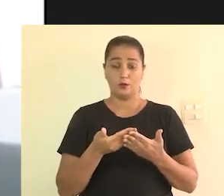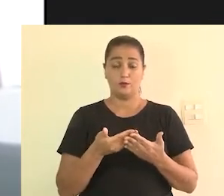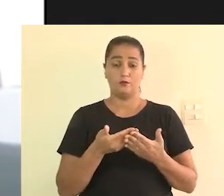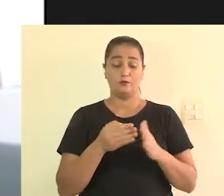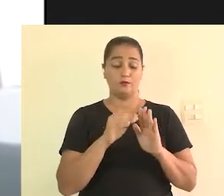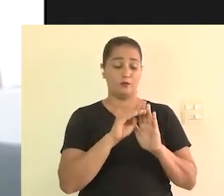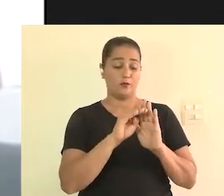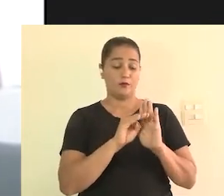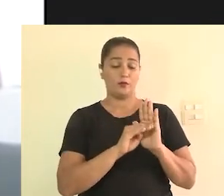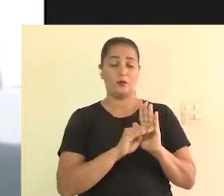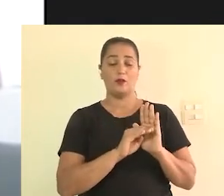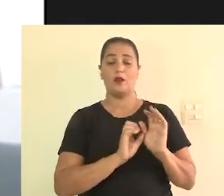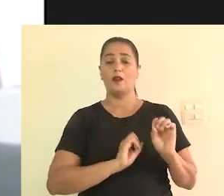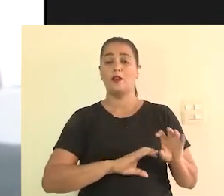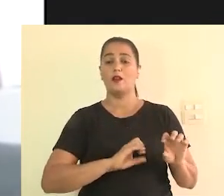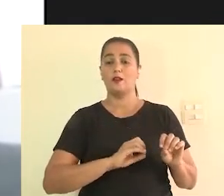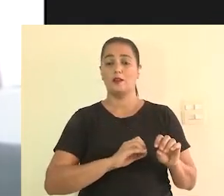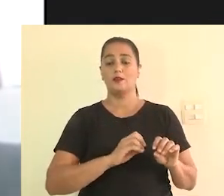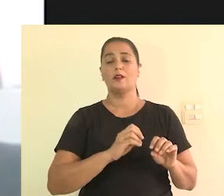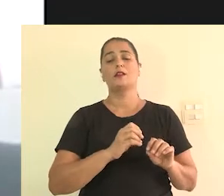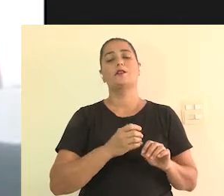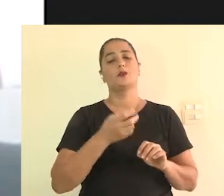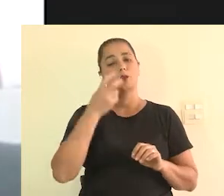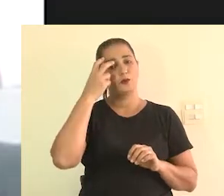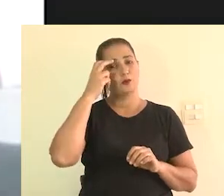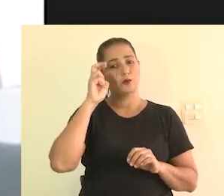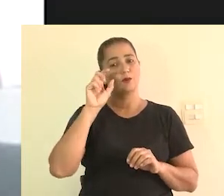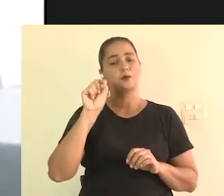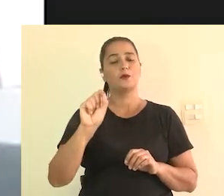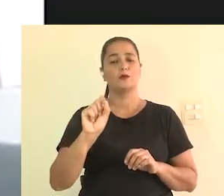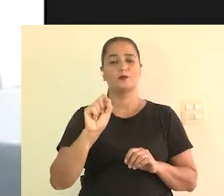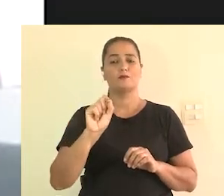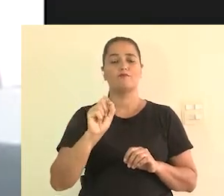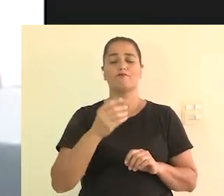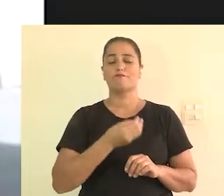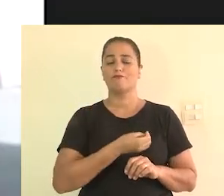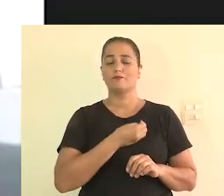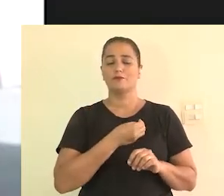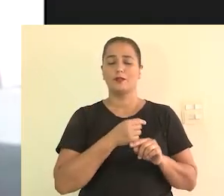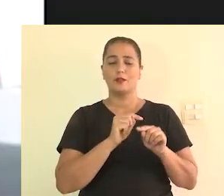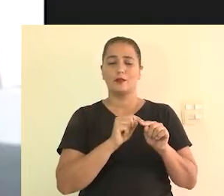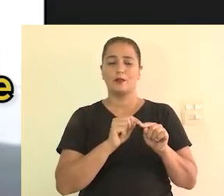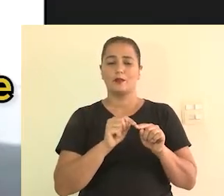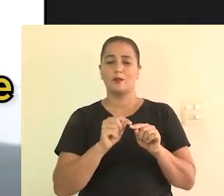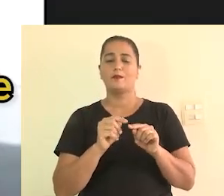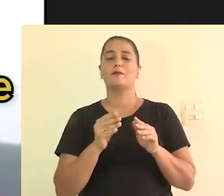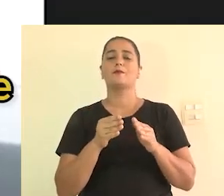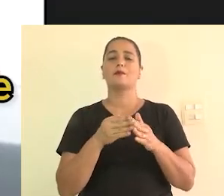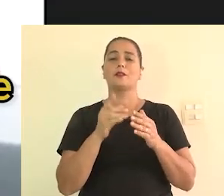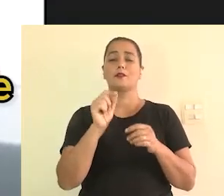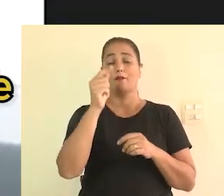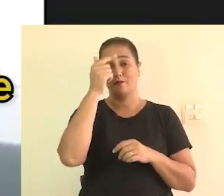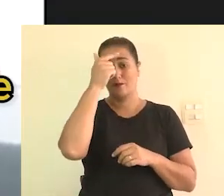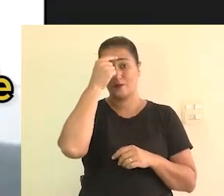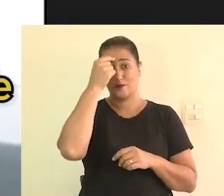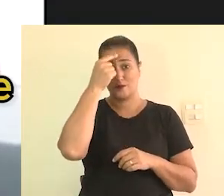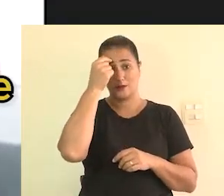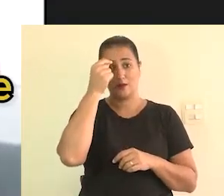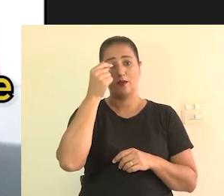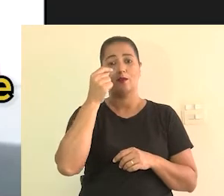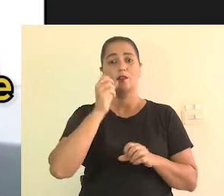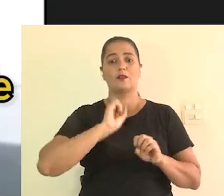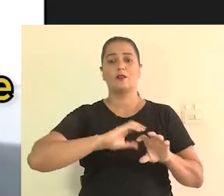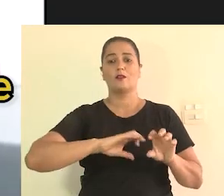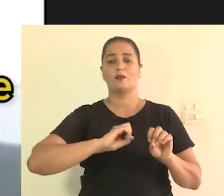Educação, Cultura e Comunicação em Periferias Urbanas pela Faculdade